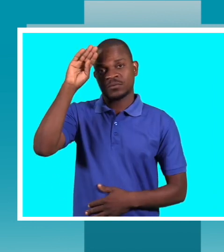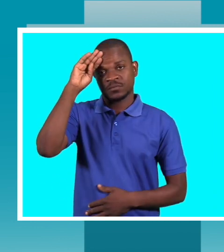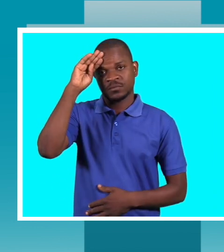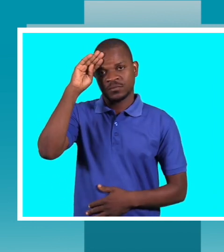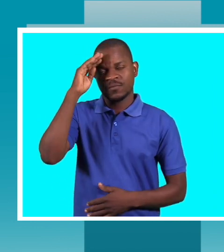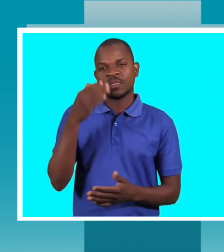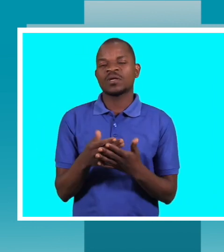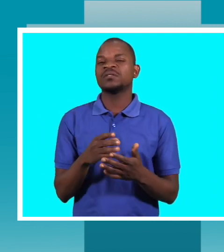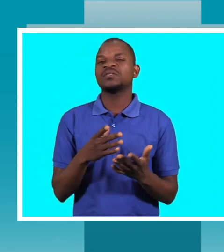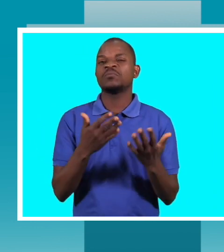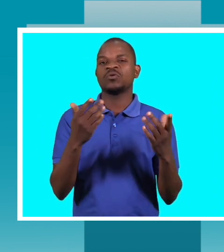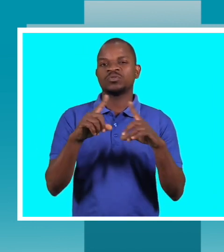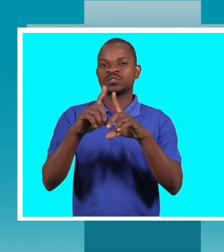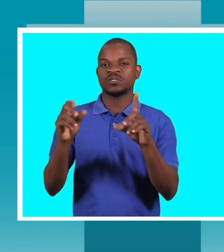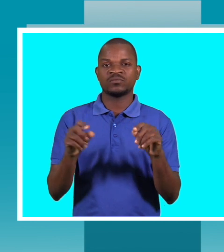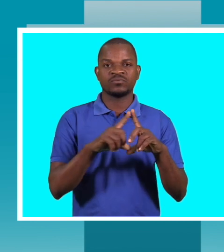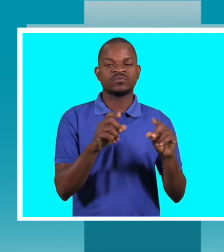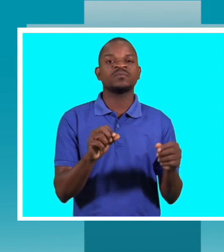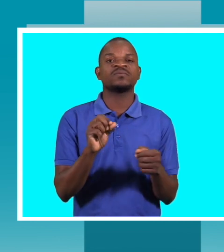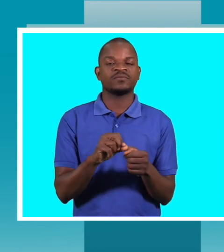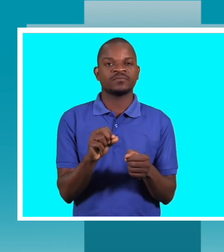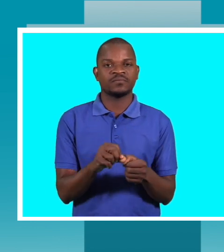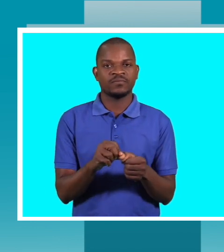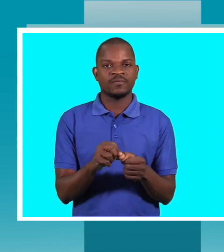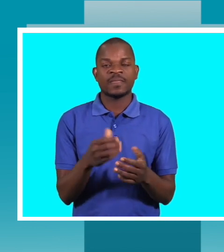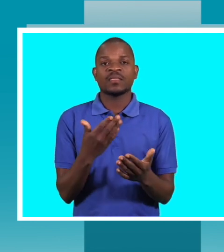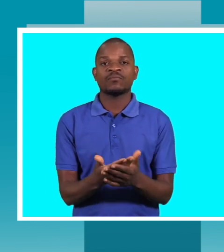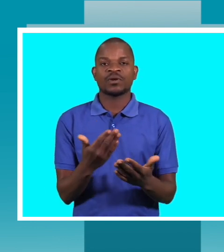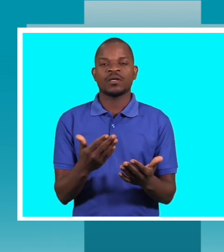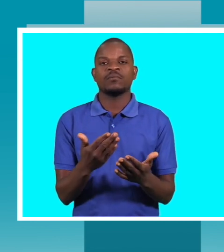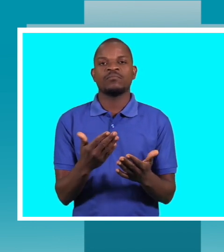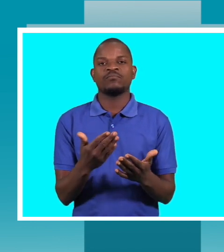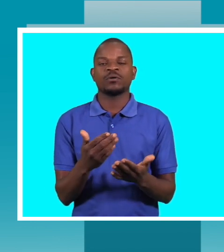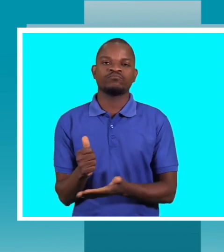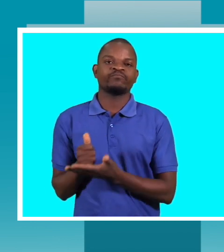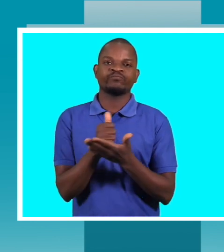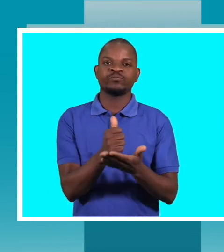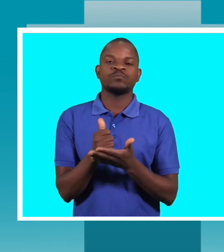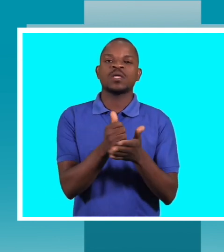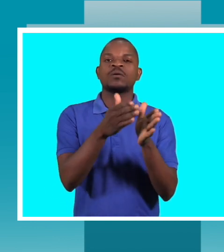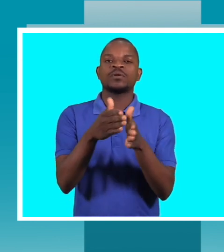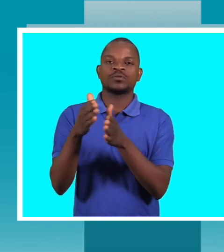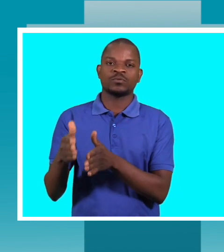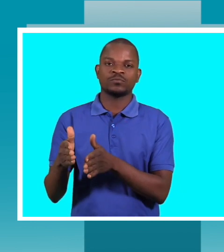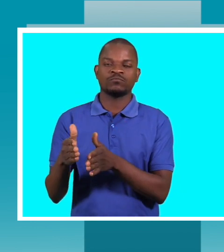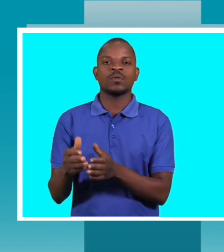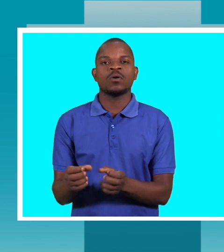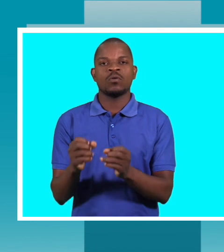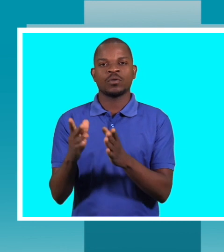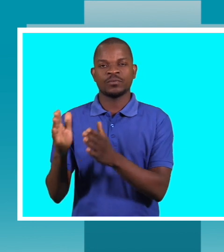Então, há muito o que fazer para podermos livrar as pessoas dessa pandemia. Vamos conversar também com